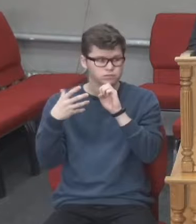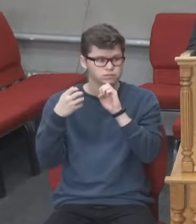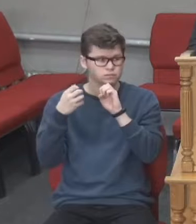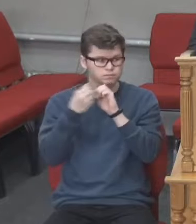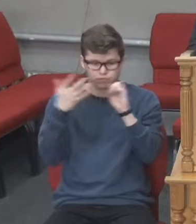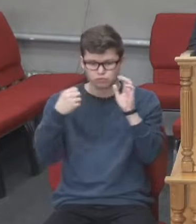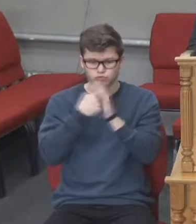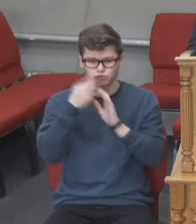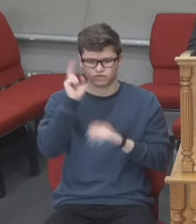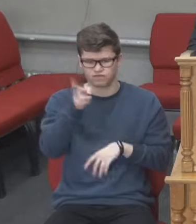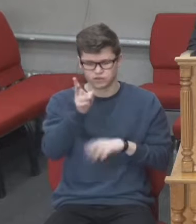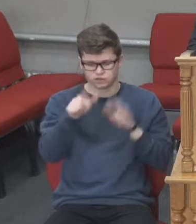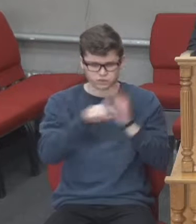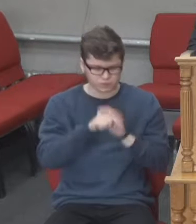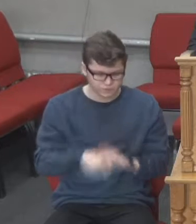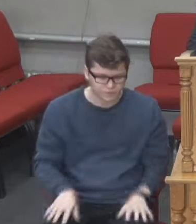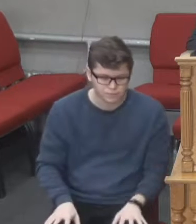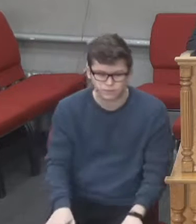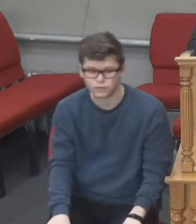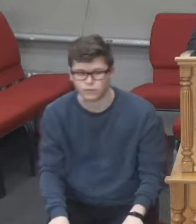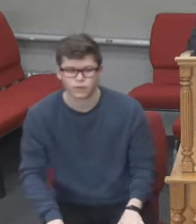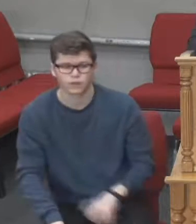до 20 вірша.